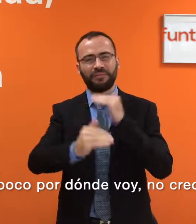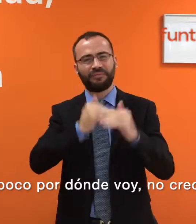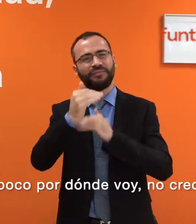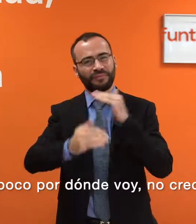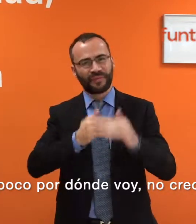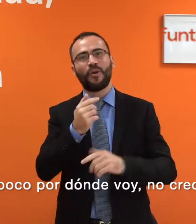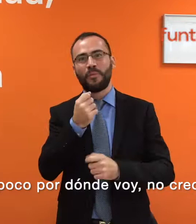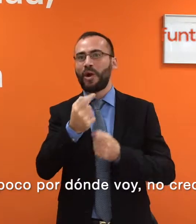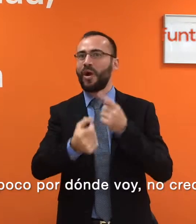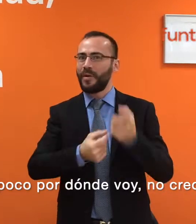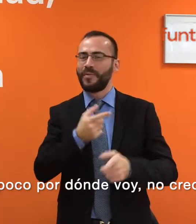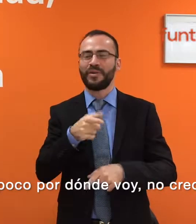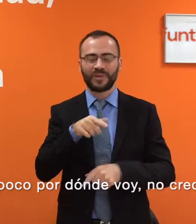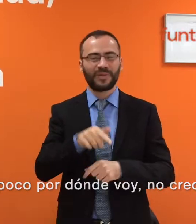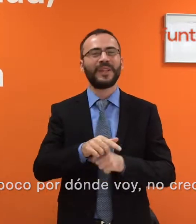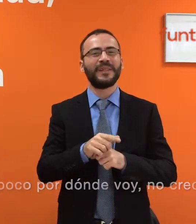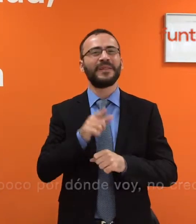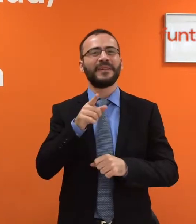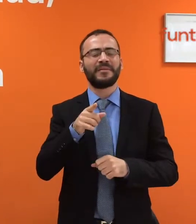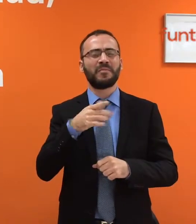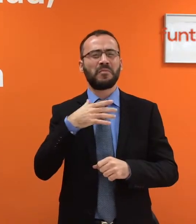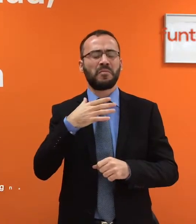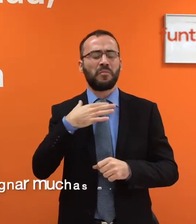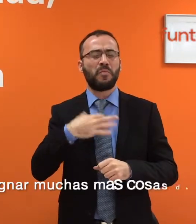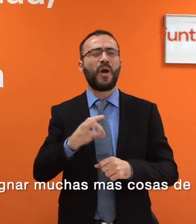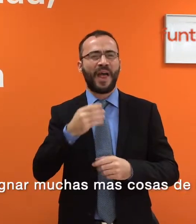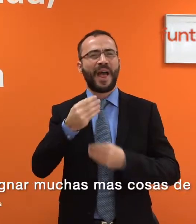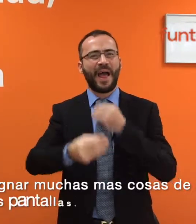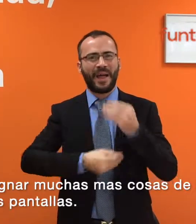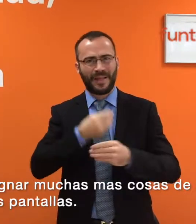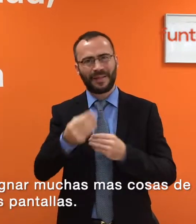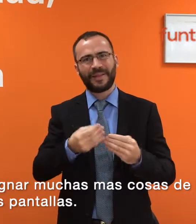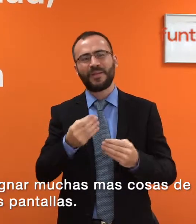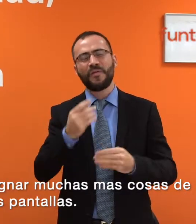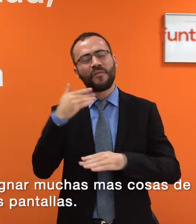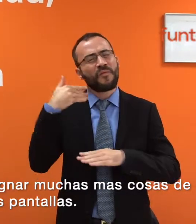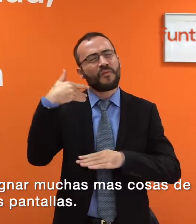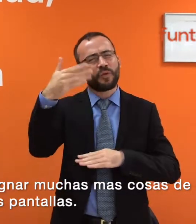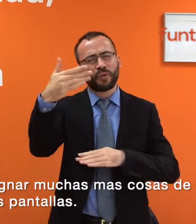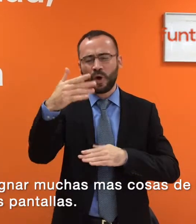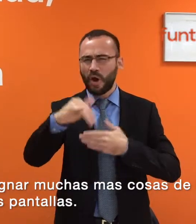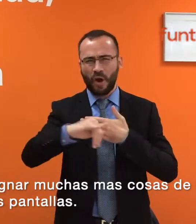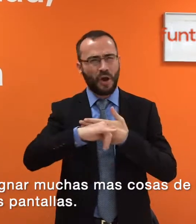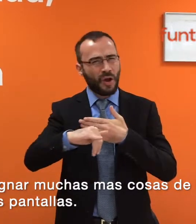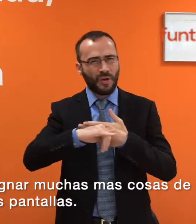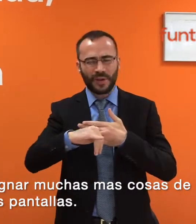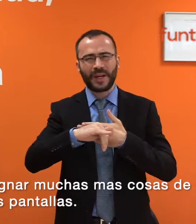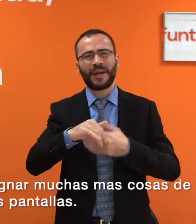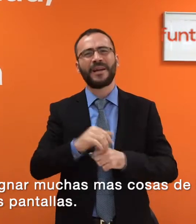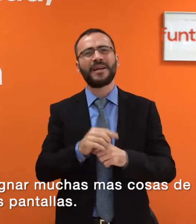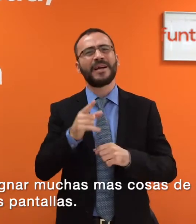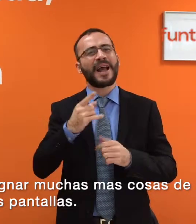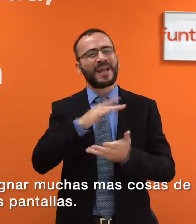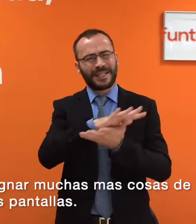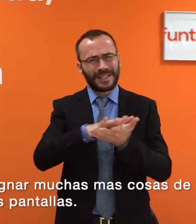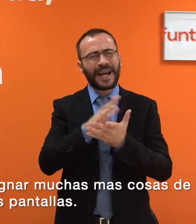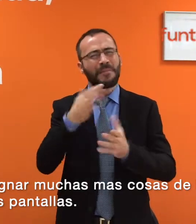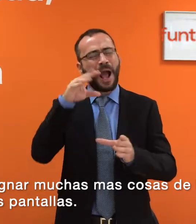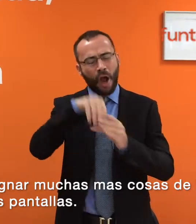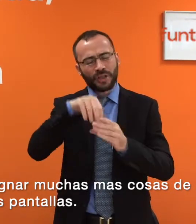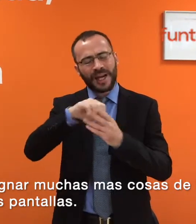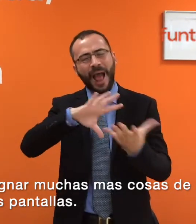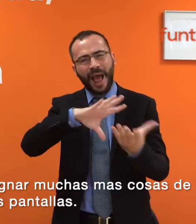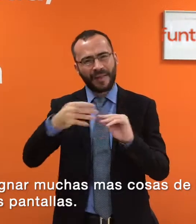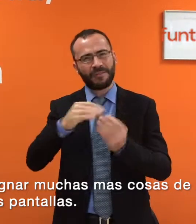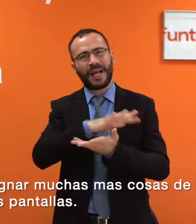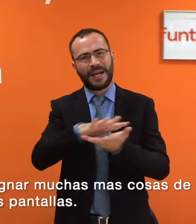veis un poco por dónde voy, no creo que sea muy difícil en un futuro muy corto, signar muchas más cosas